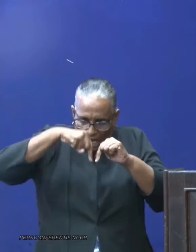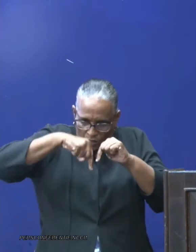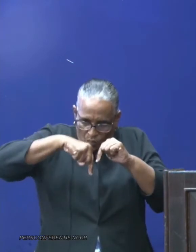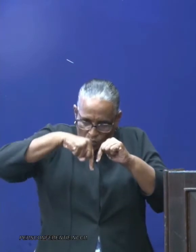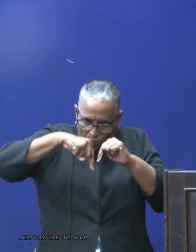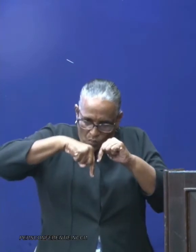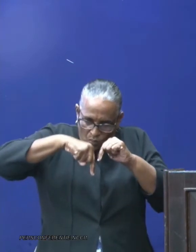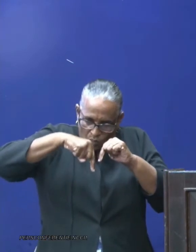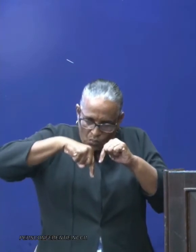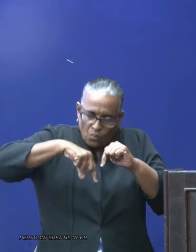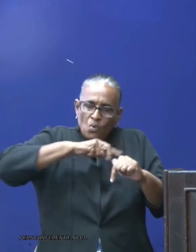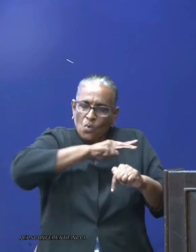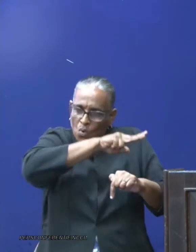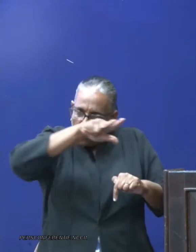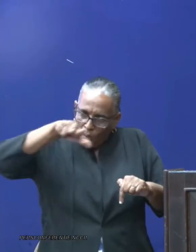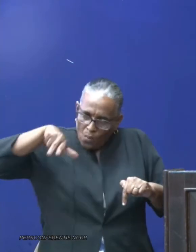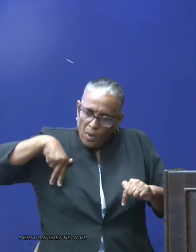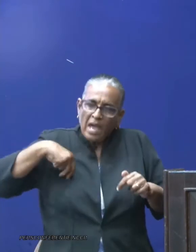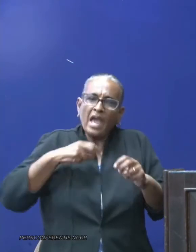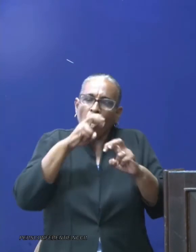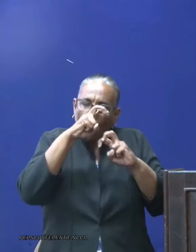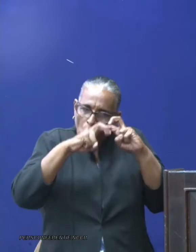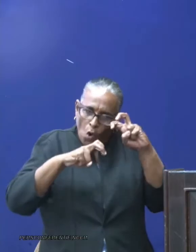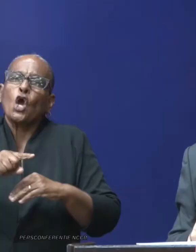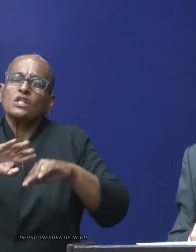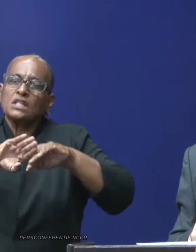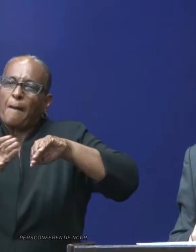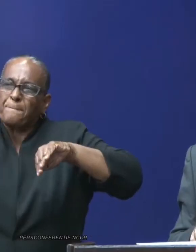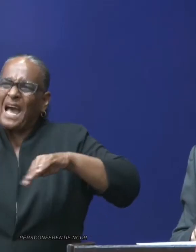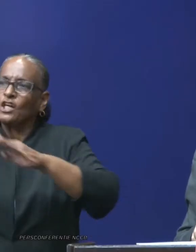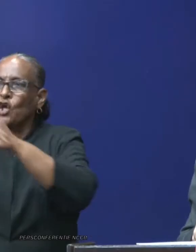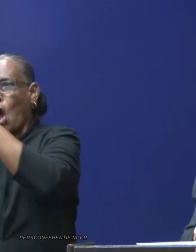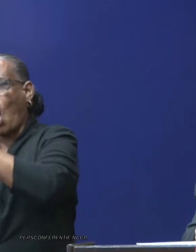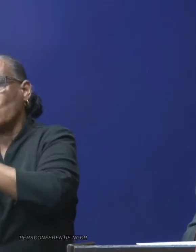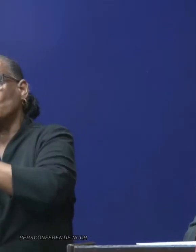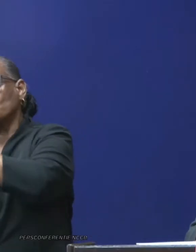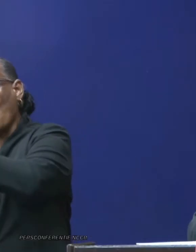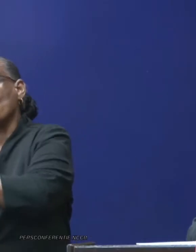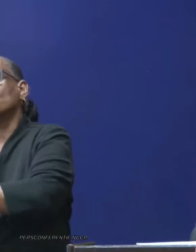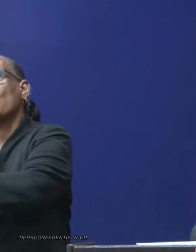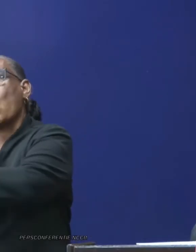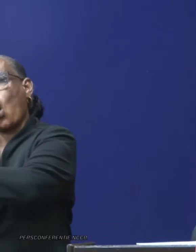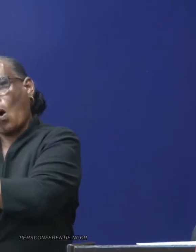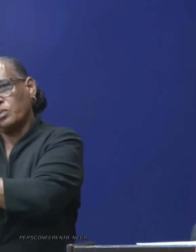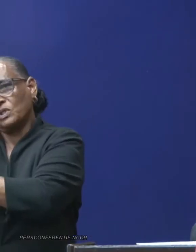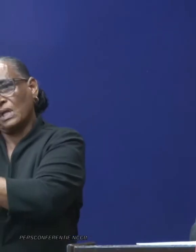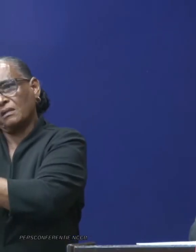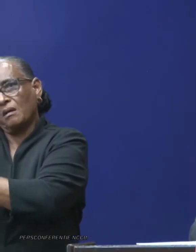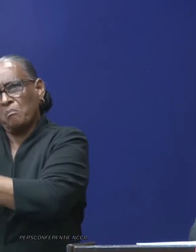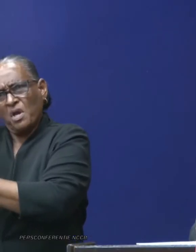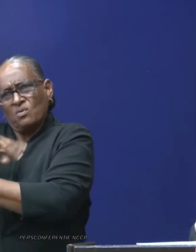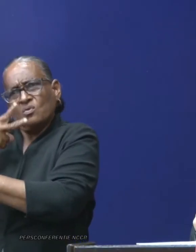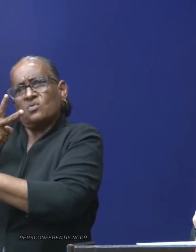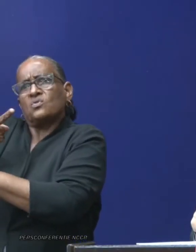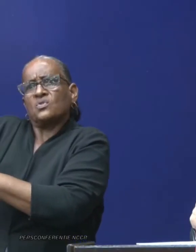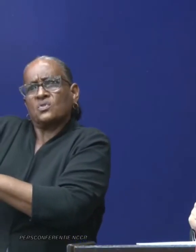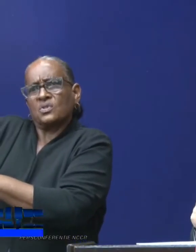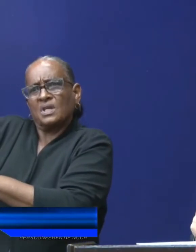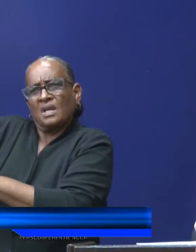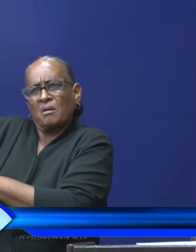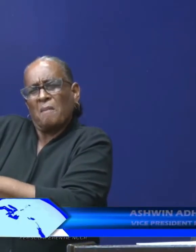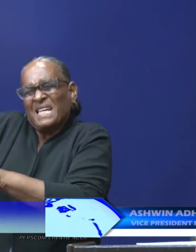zeggen. We zijn bezig om de controle te houden. Maar wij zien nu dat met